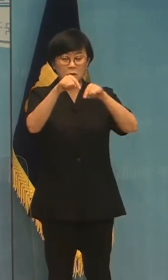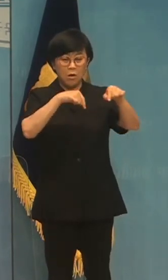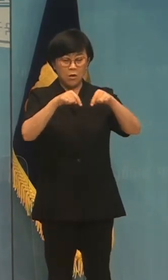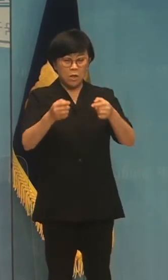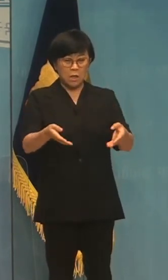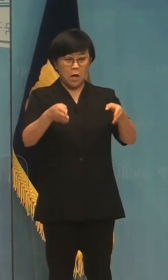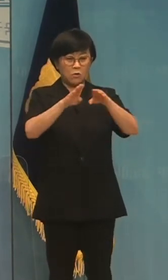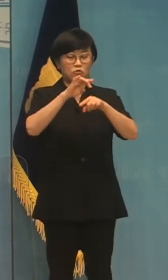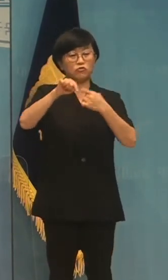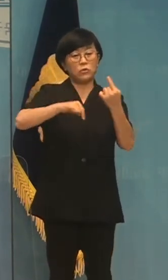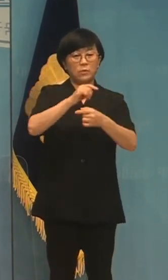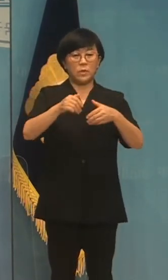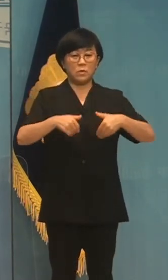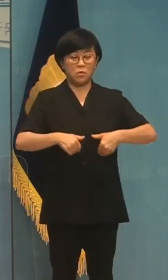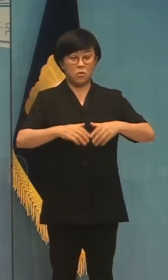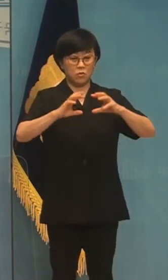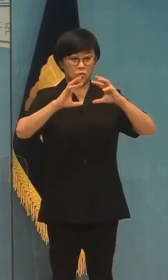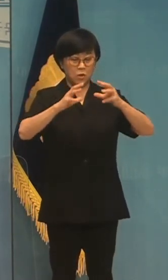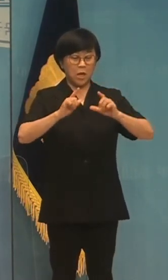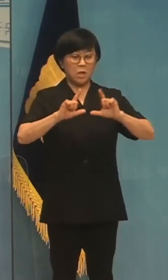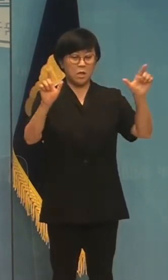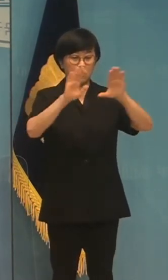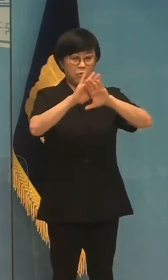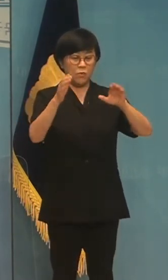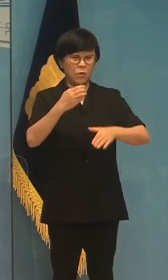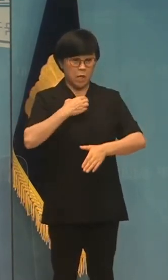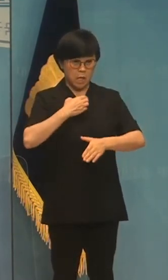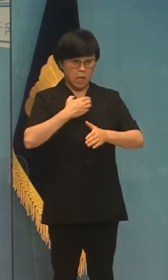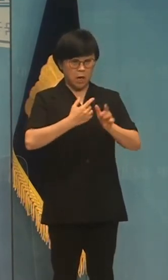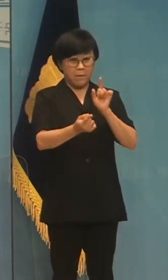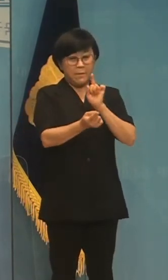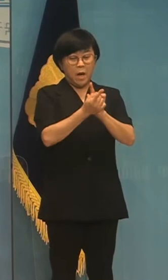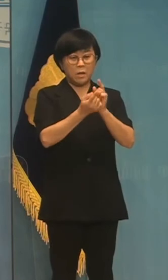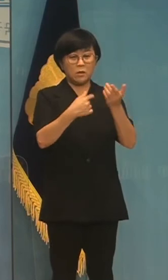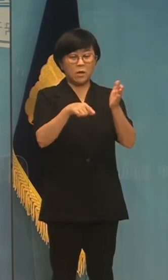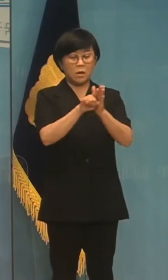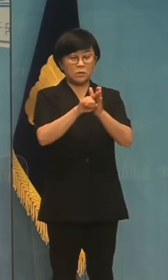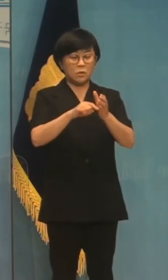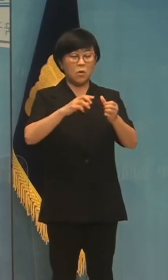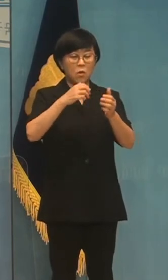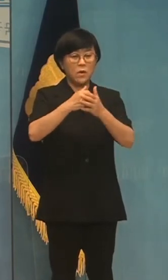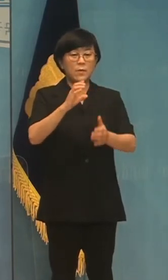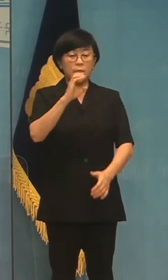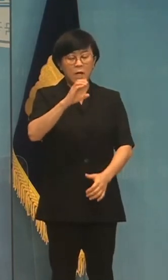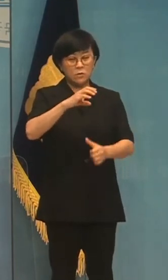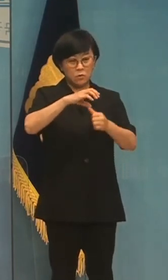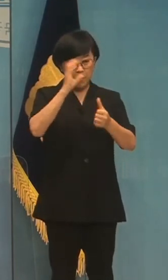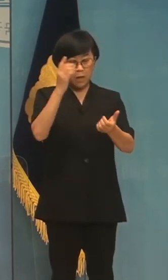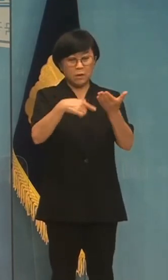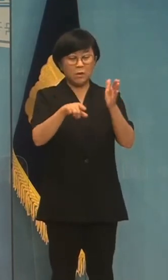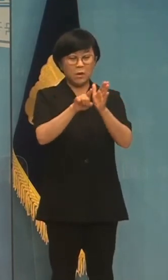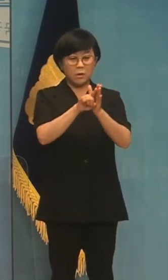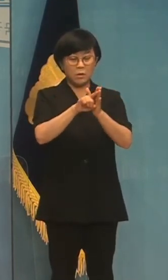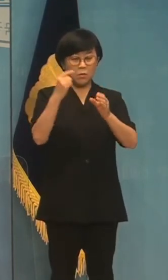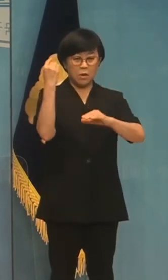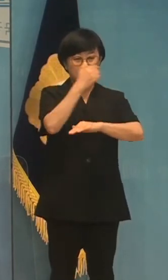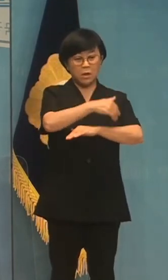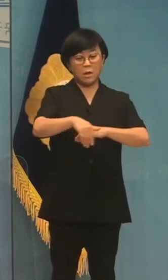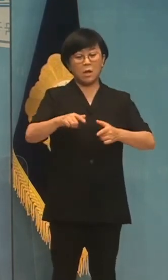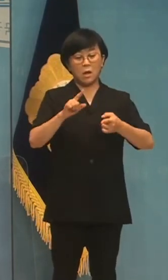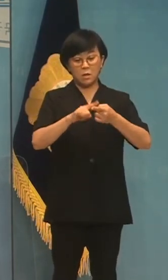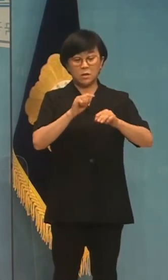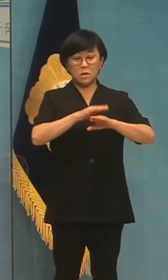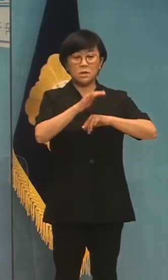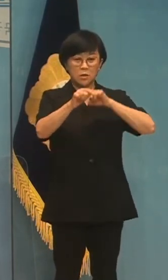합니다. 국가의 기후위기 배움과 탈탄소사회 이행을 위한 주요 정책 및 계획과 그